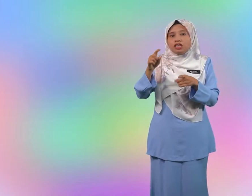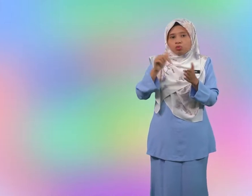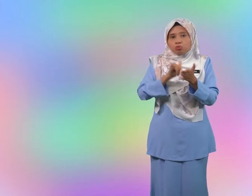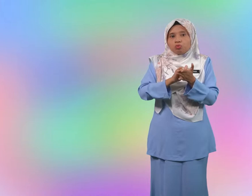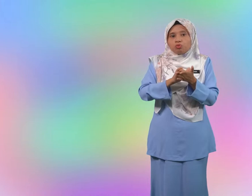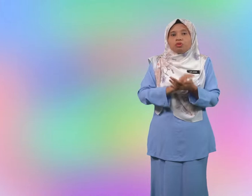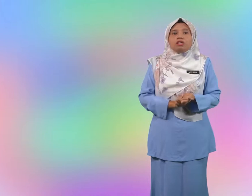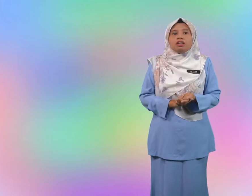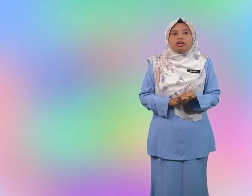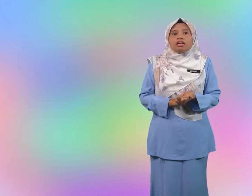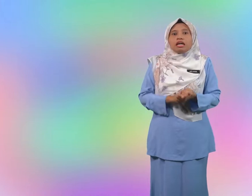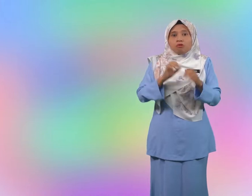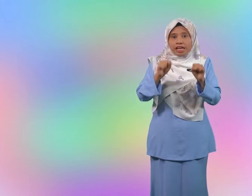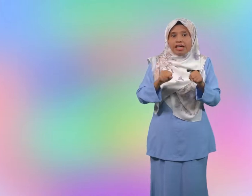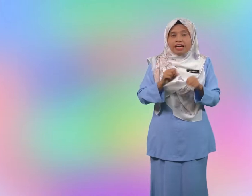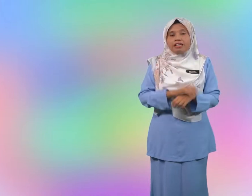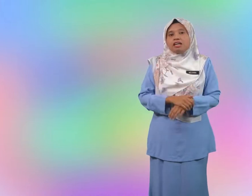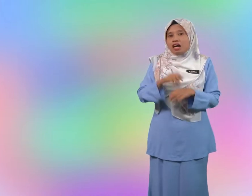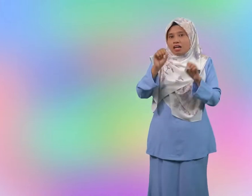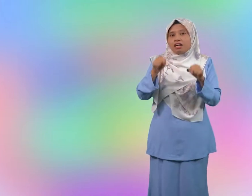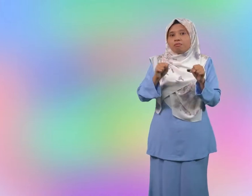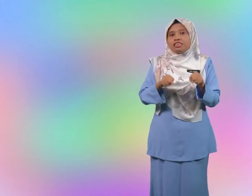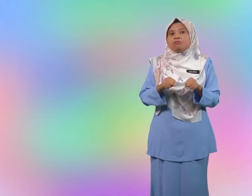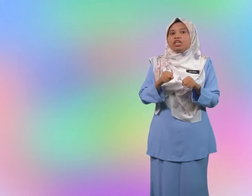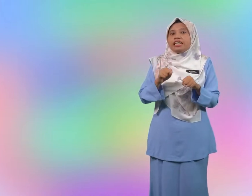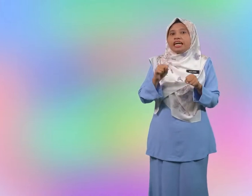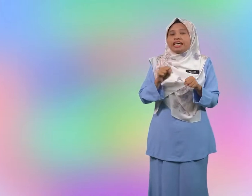itu boleh mesti boleh kan